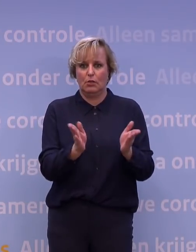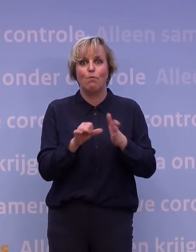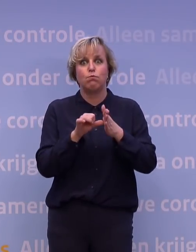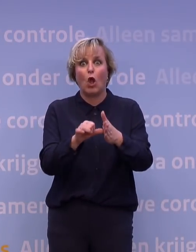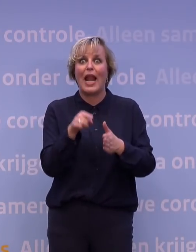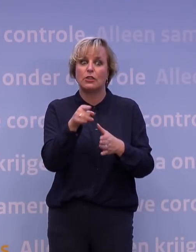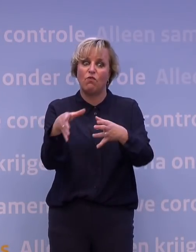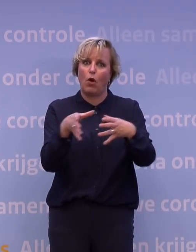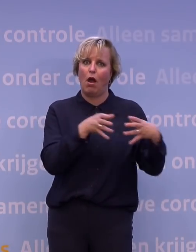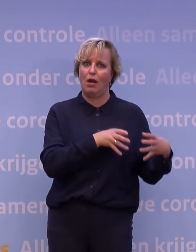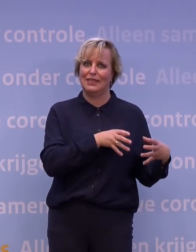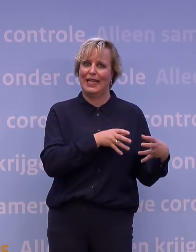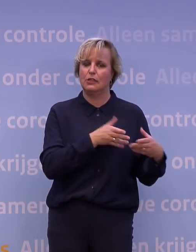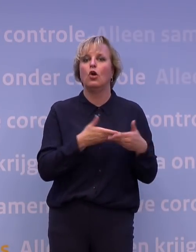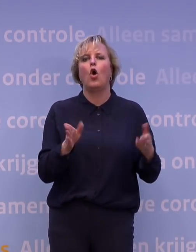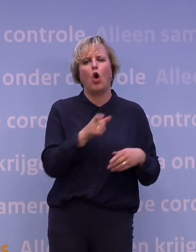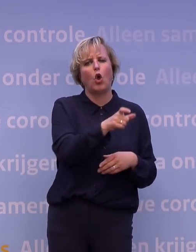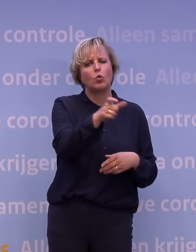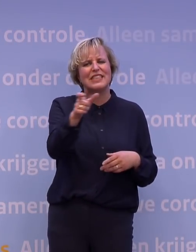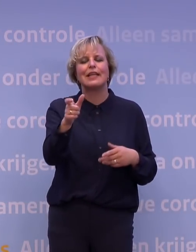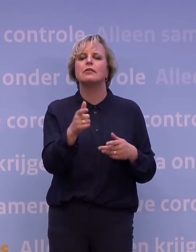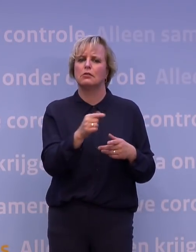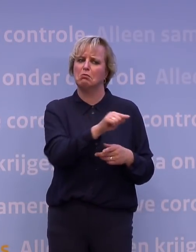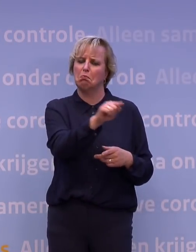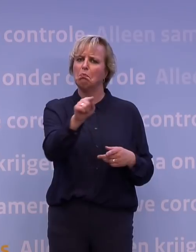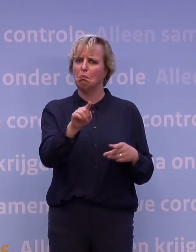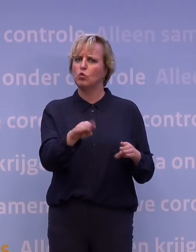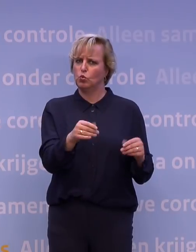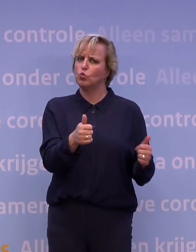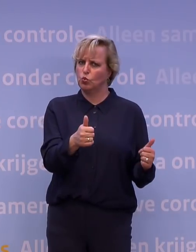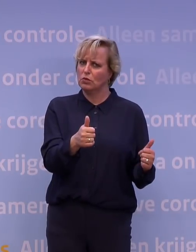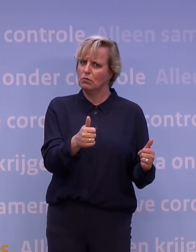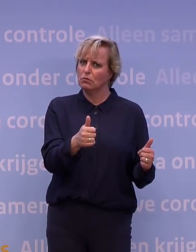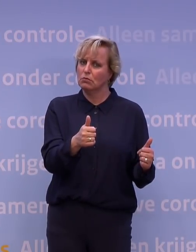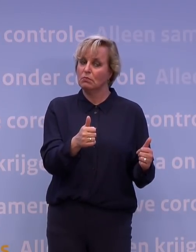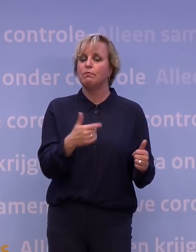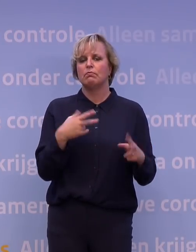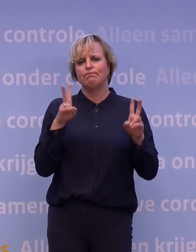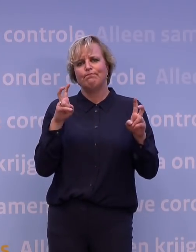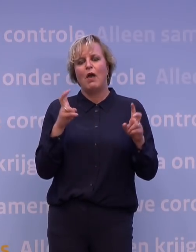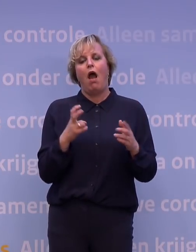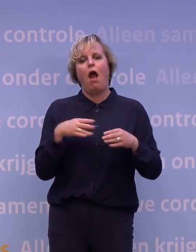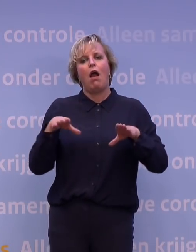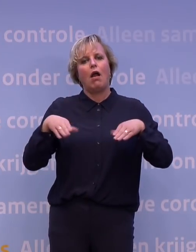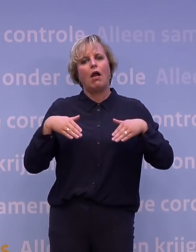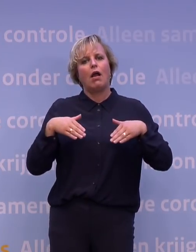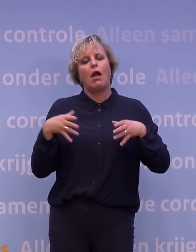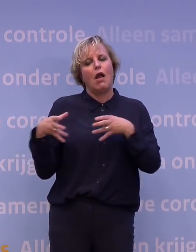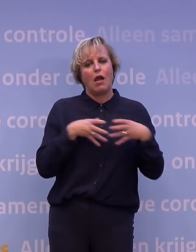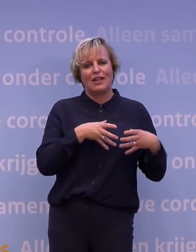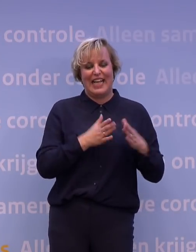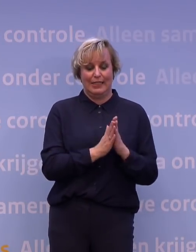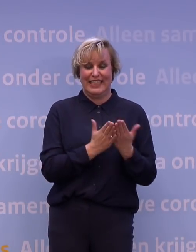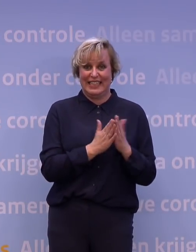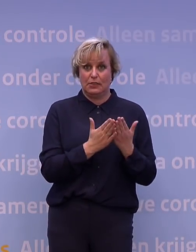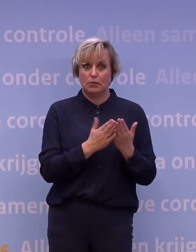is een aantal grote steden heel ver mee. Wat we zelf hebben gedaan, is daarvoor een quarantaine-gids uitgewerkt. Die wordt ook verstrekt op het moment